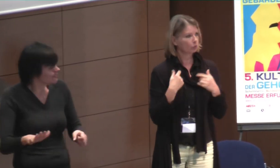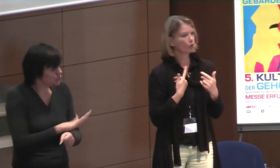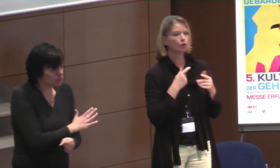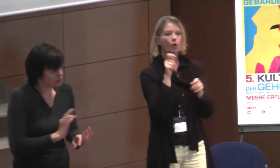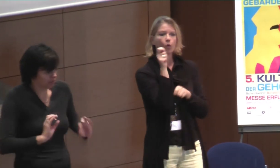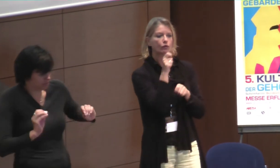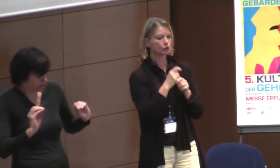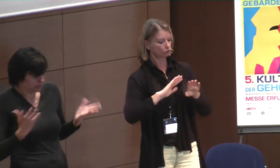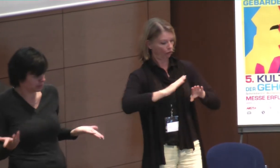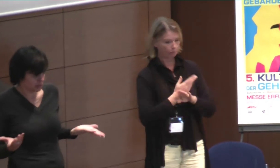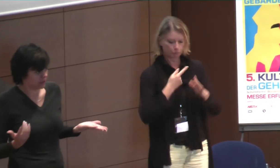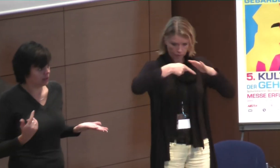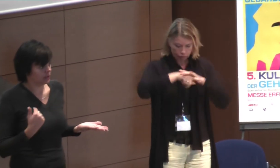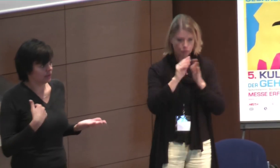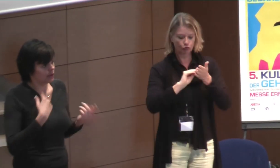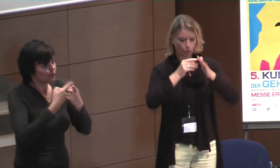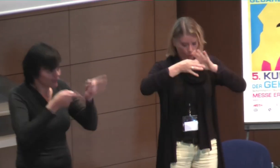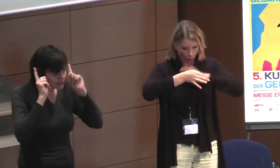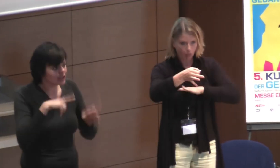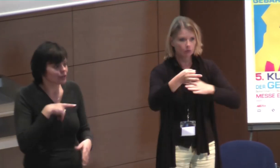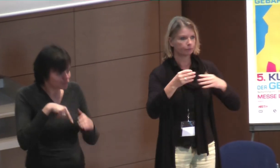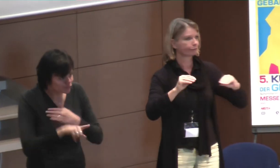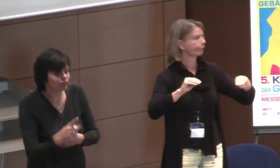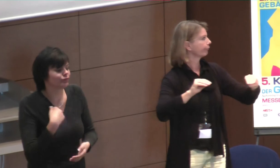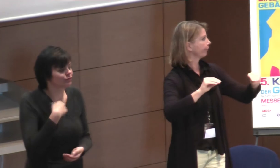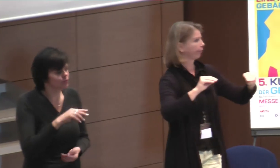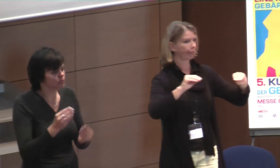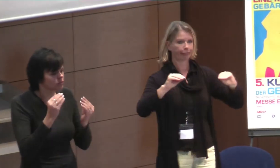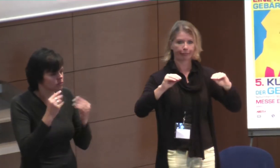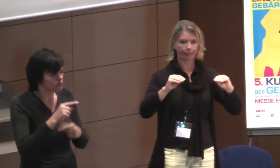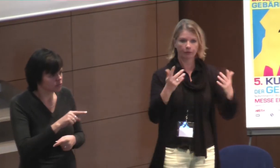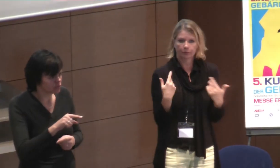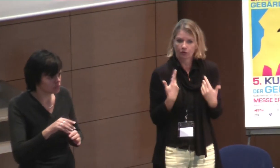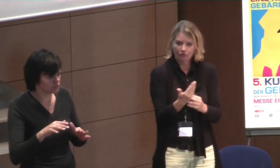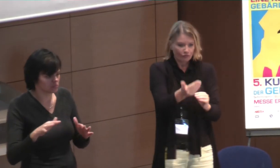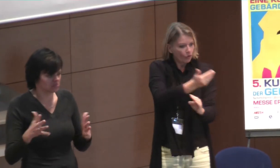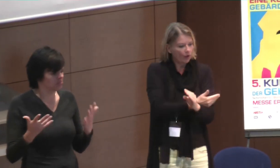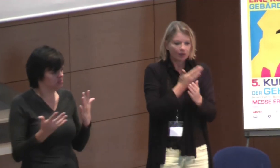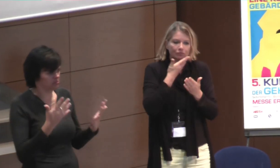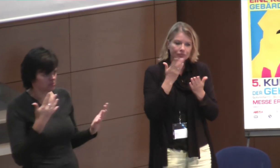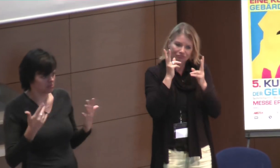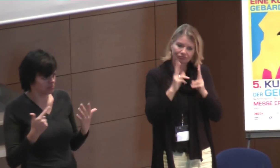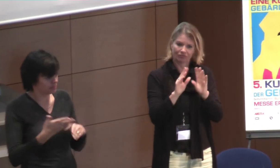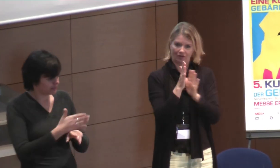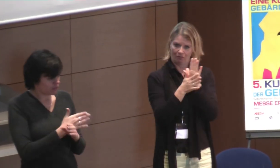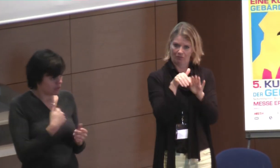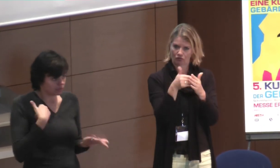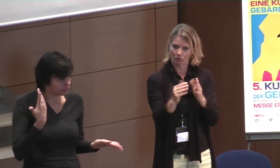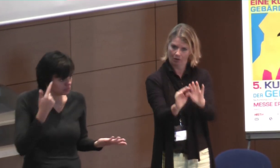vermitteln. Und ich denke, das wäre auch eine Anlaufstelle, dass man sich wirklich anschaut, wie sieht es denn bei der Ausbildung von uns Lehrerinnen und